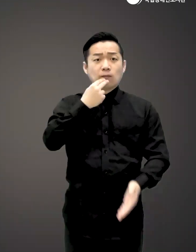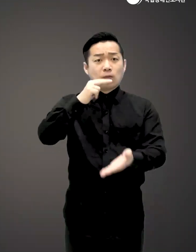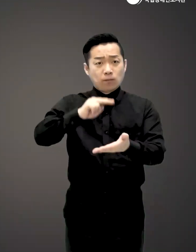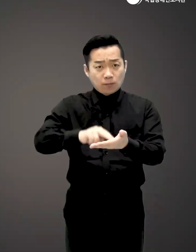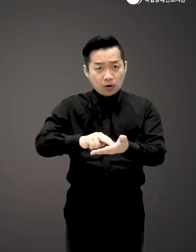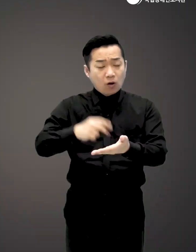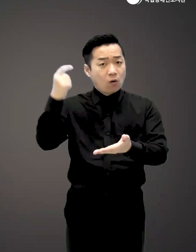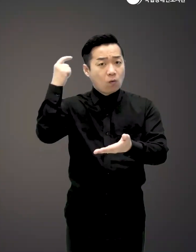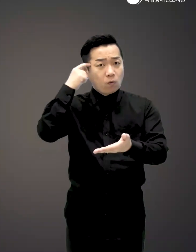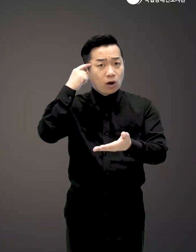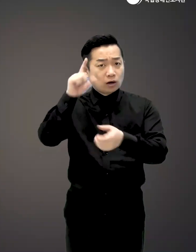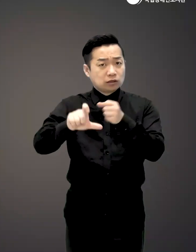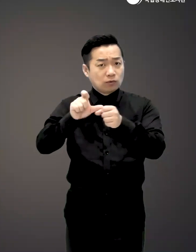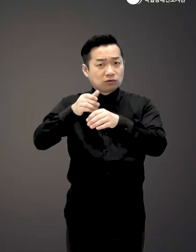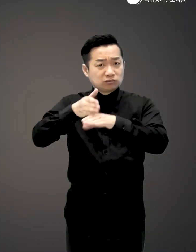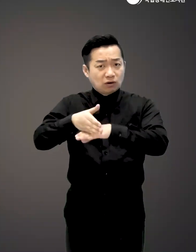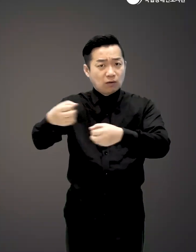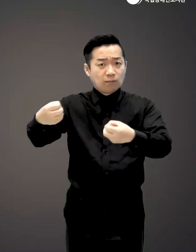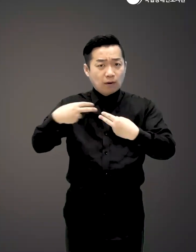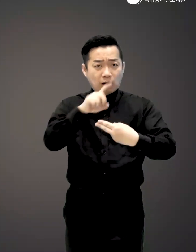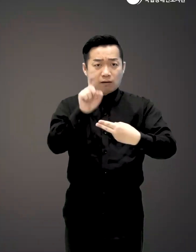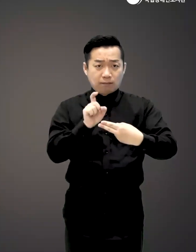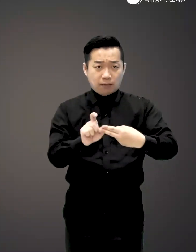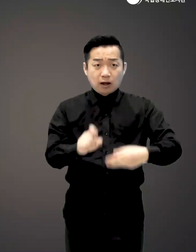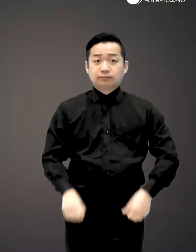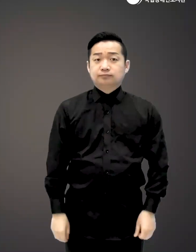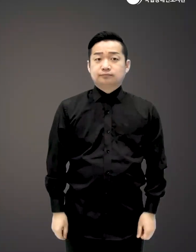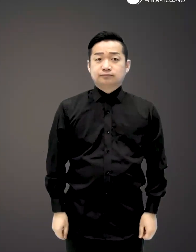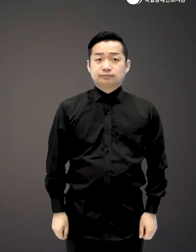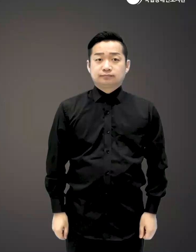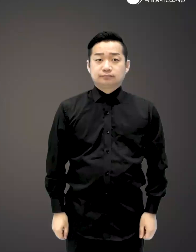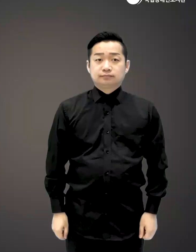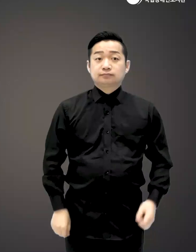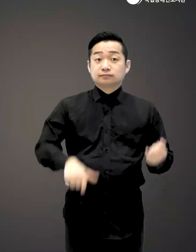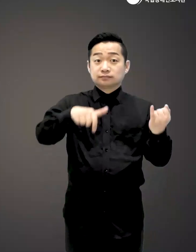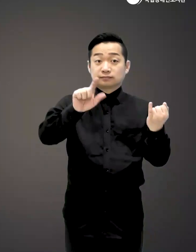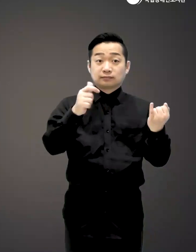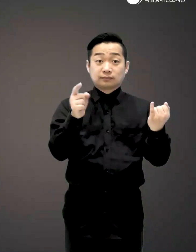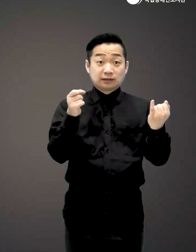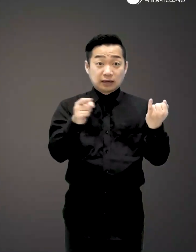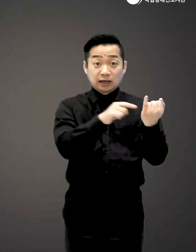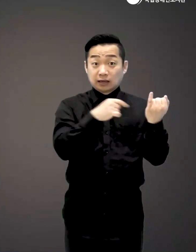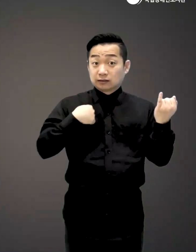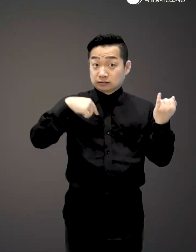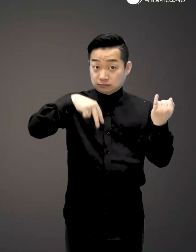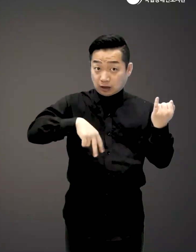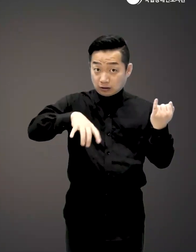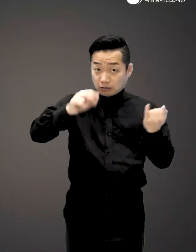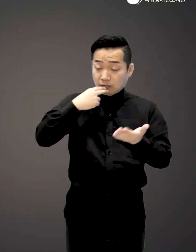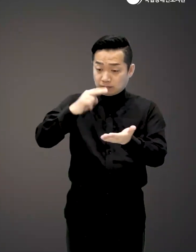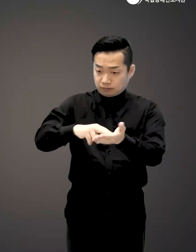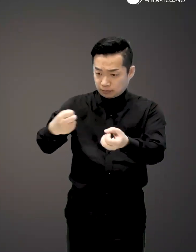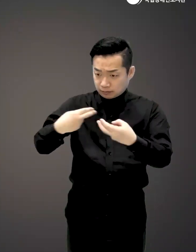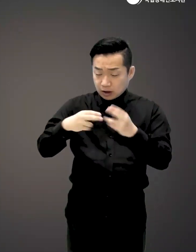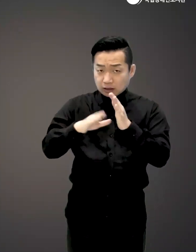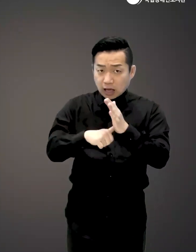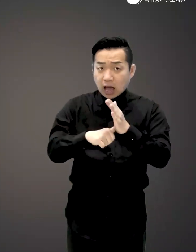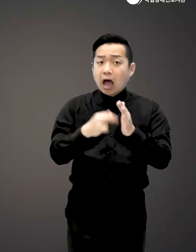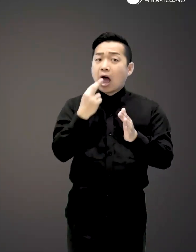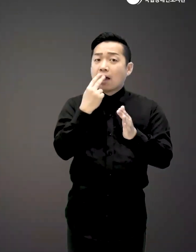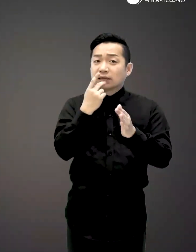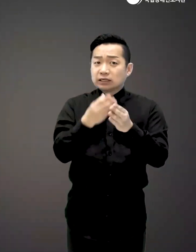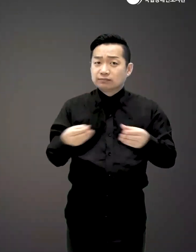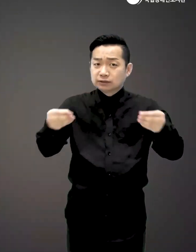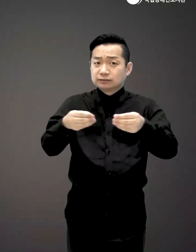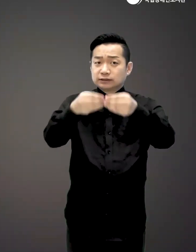할머니의 편지가 왜 15년 만에 배달이 됐을까 다마이 가나에는 다마이 처음 편지를 받았을